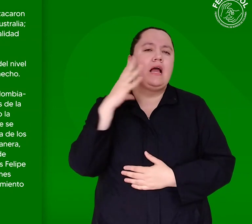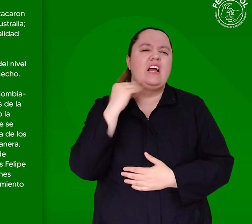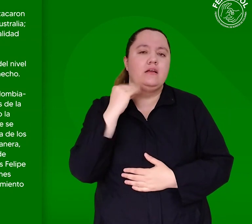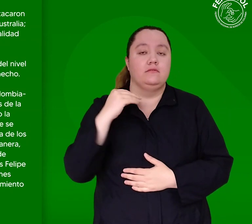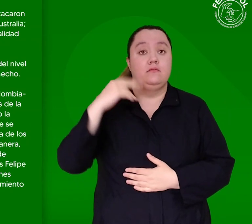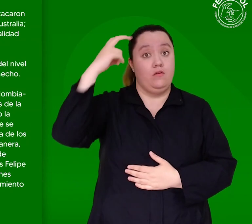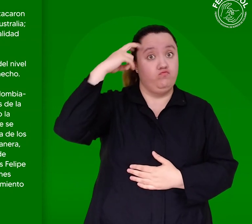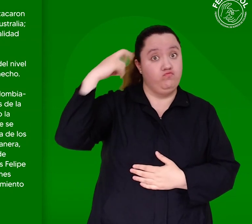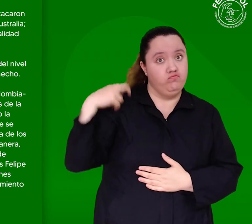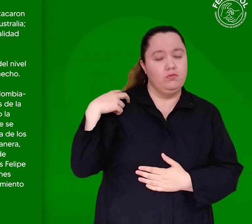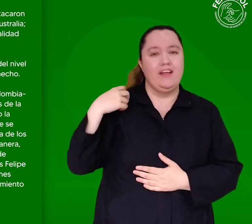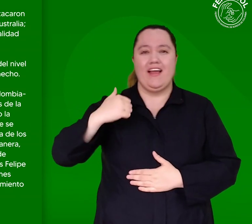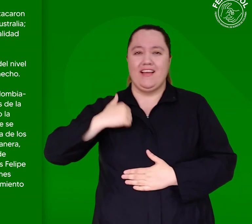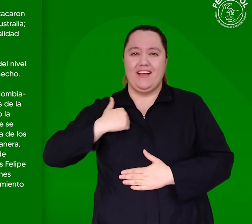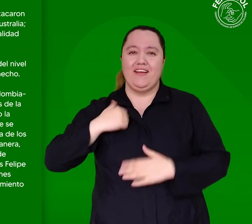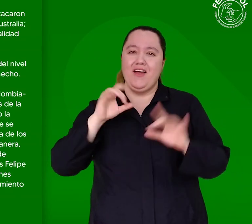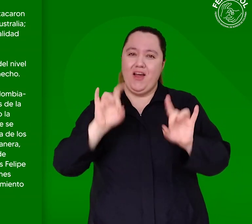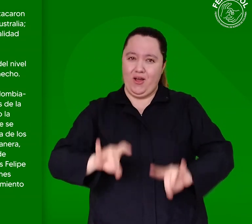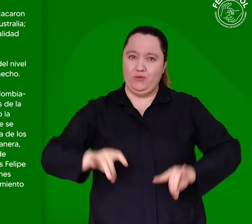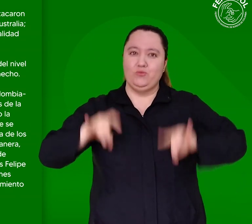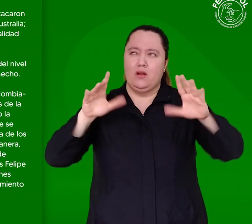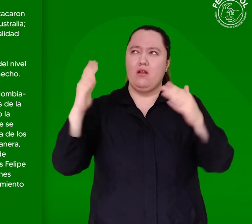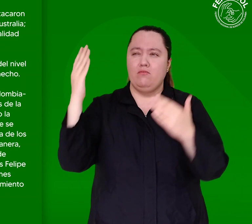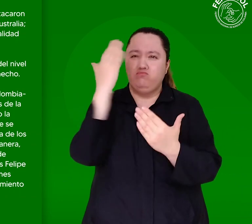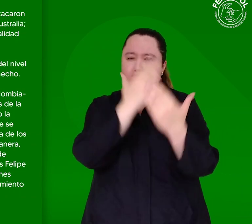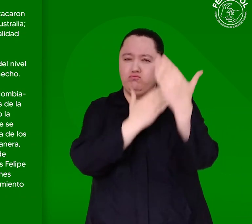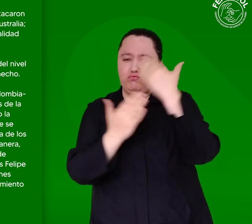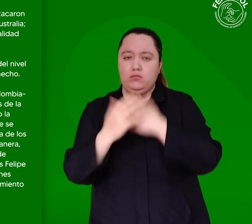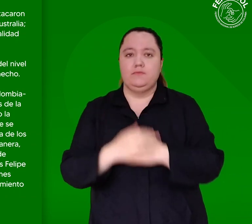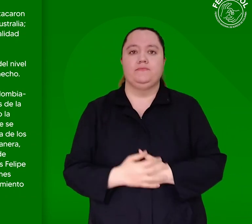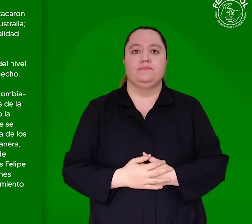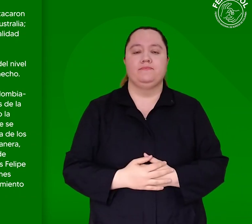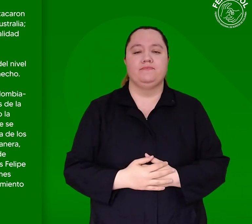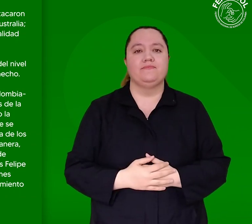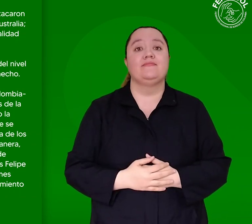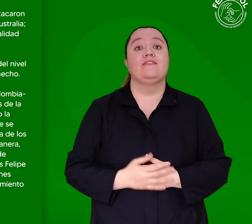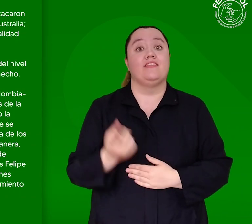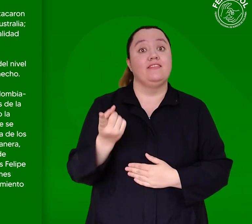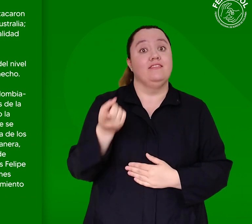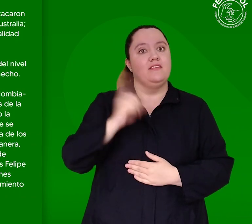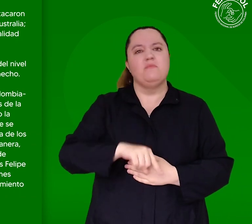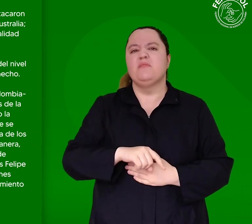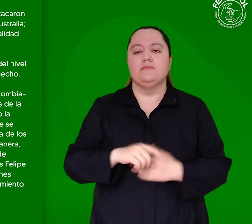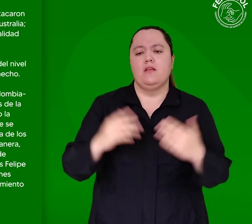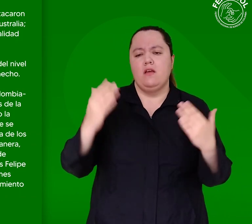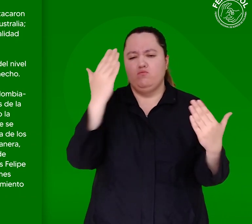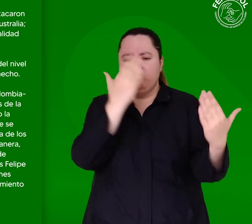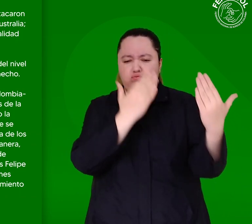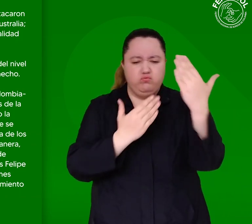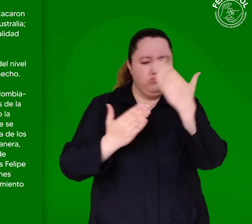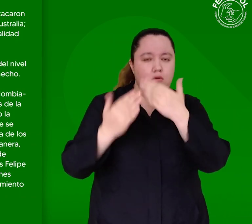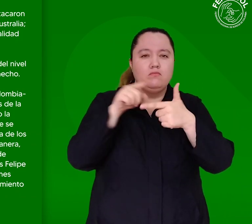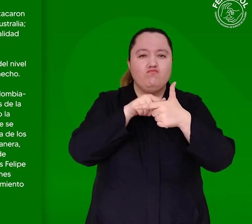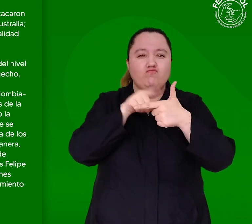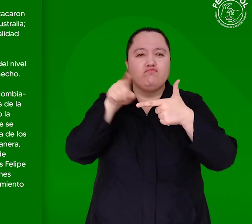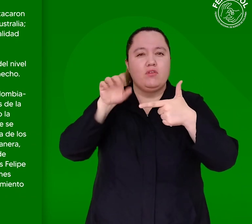de Reino Unido, Canadá y Australia. Y un análisis estadístico de datos de siniestralidad en Colombia